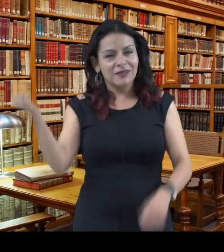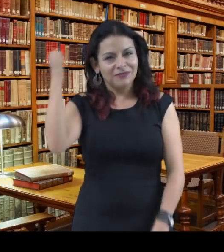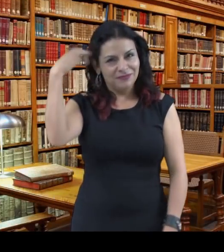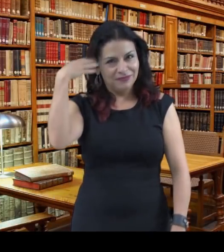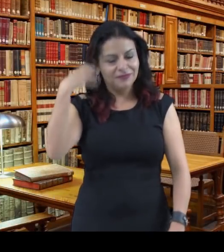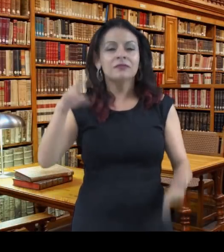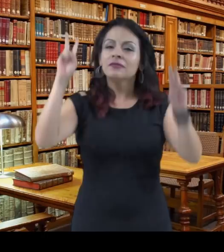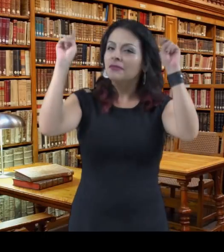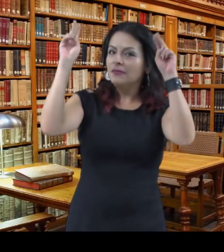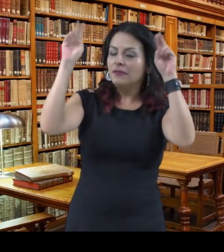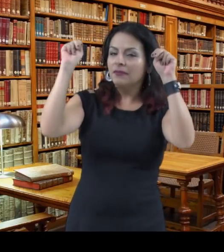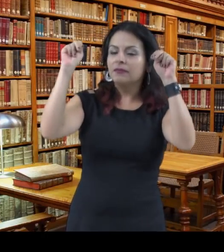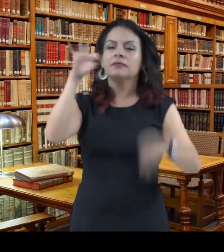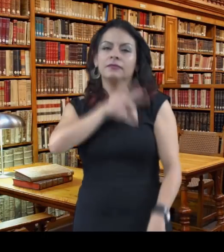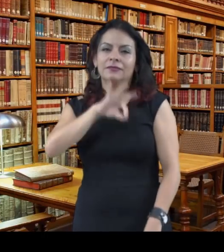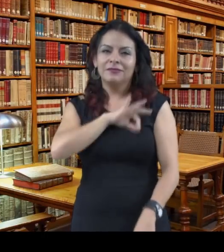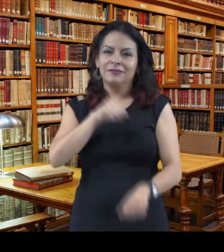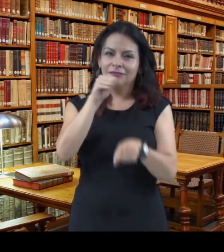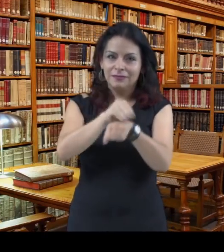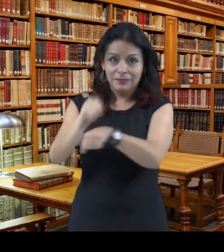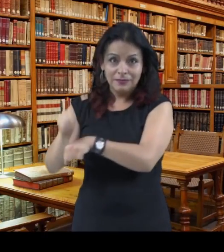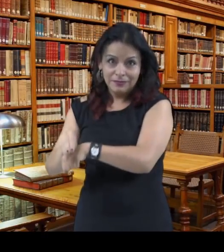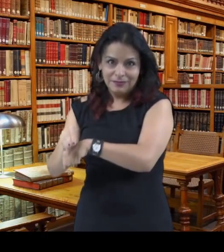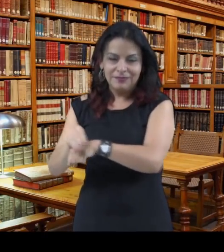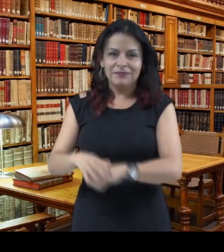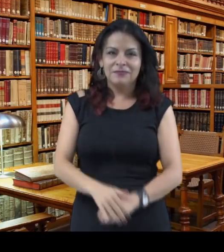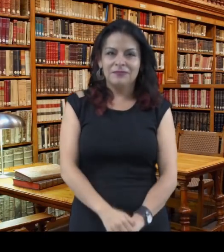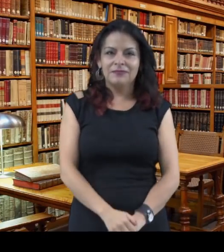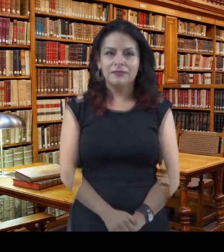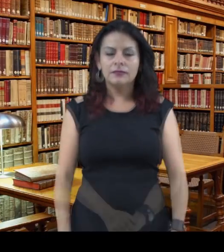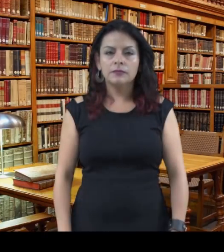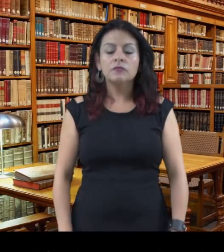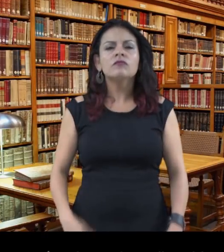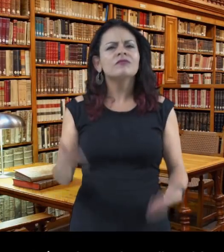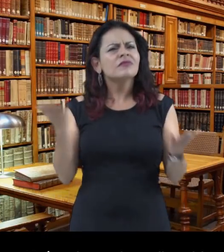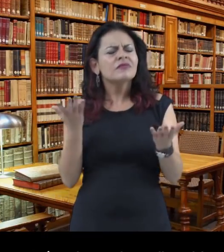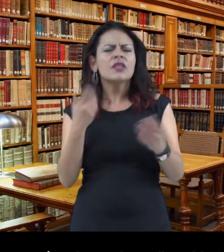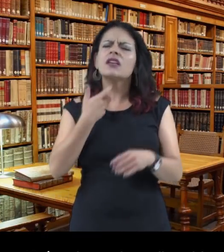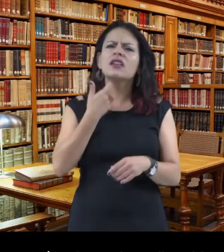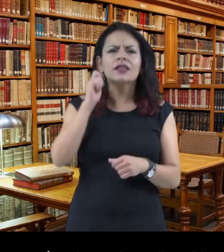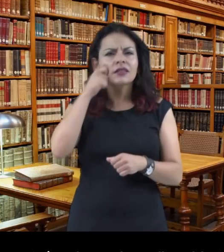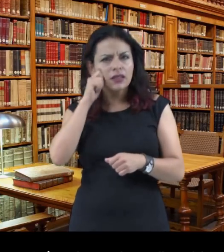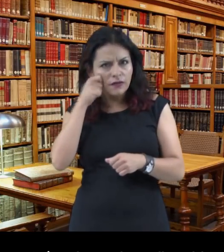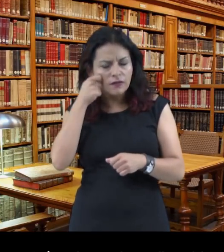Ahora aprenderemos sobre la pensión alimenticia para niños, niñas y adolescentes. ¿Qué son las pensiones alimenticias?